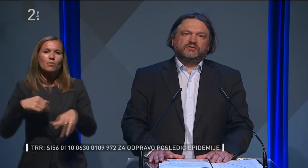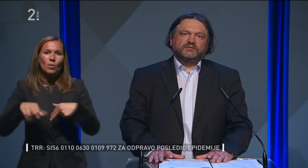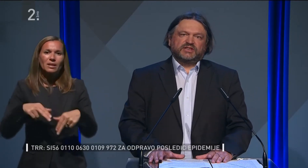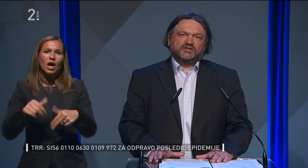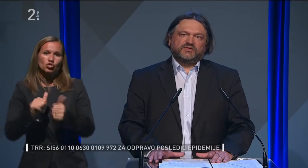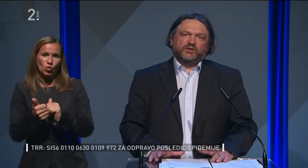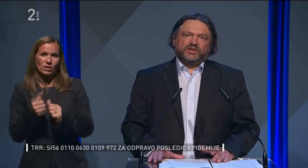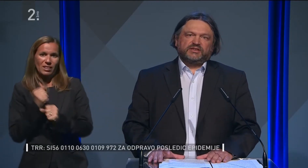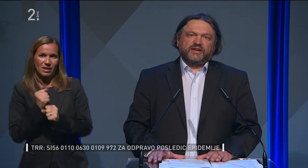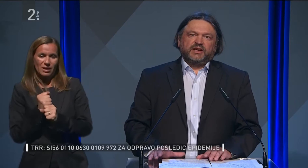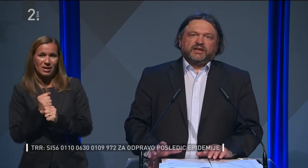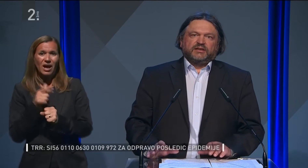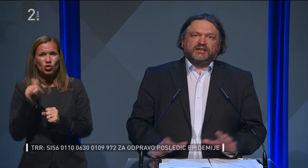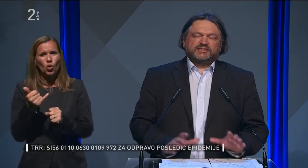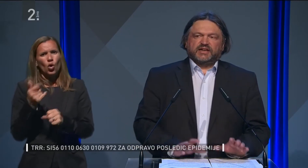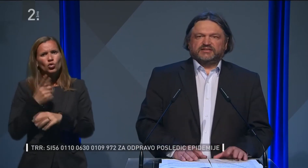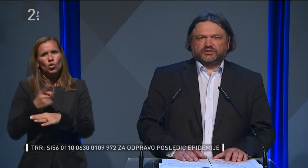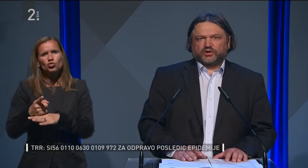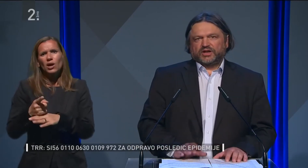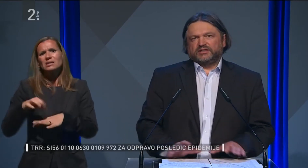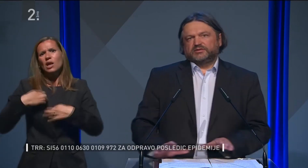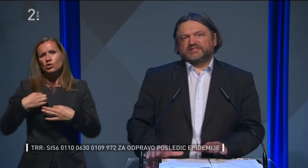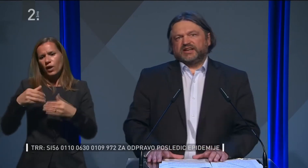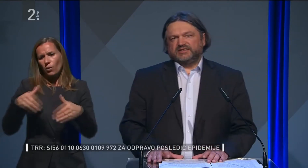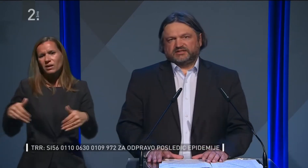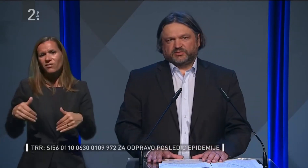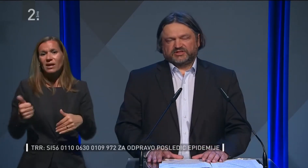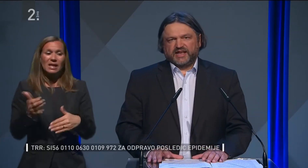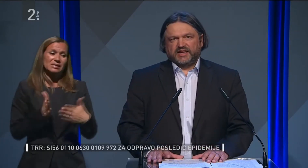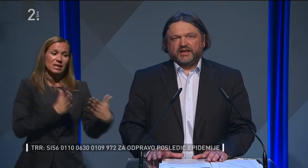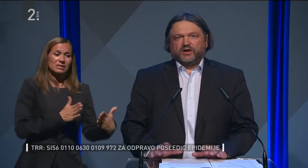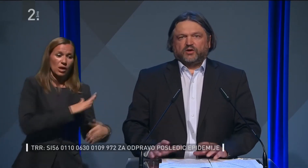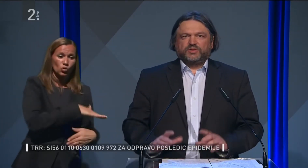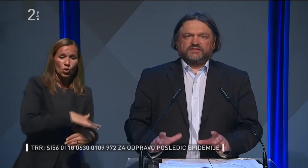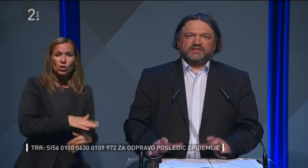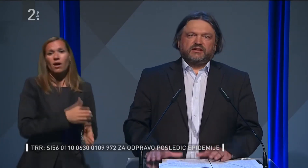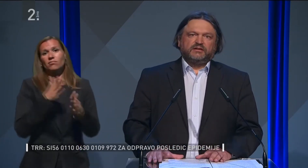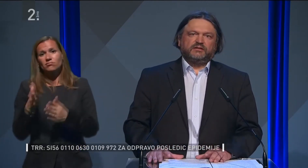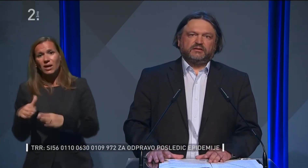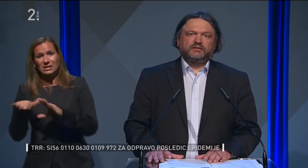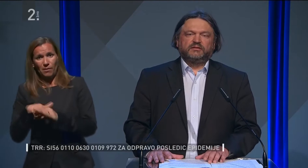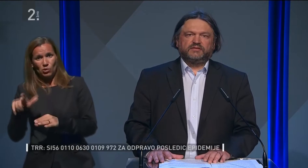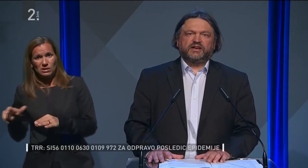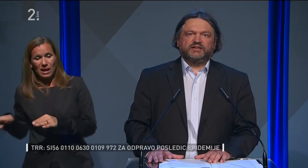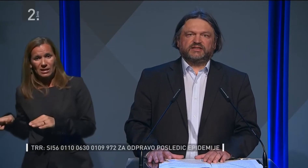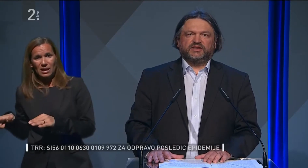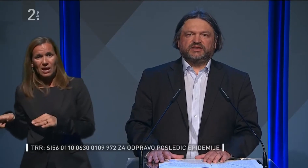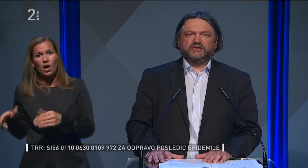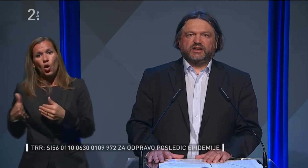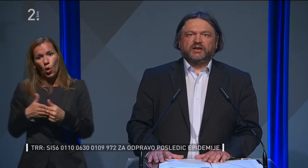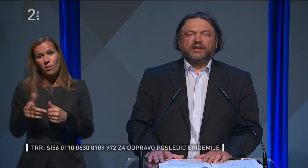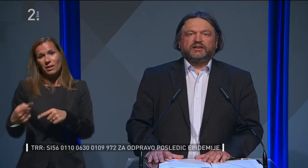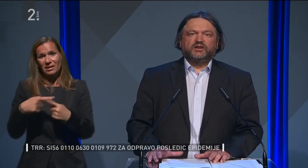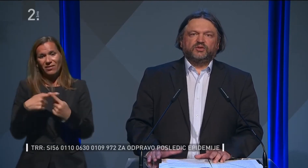opredeljuje zdravstvene omejitve na eni strani za otroke, na drugi strani za zaposlene, ob seveda tveganjih